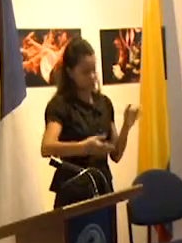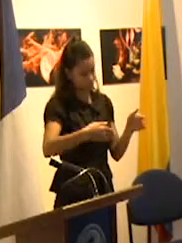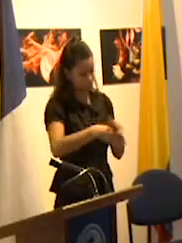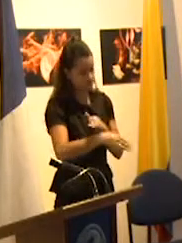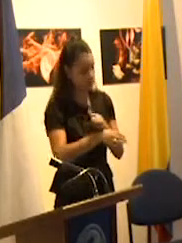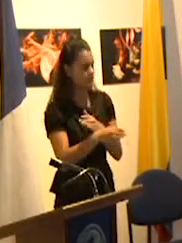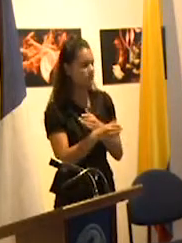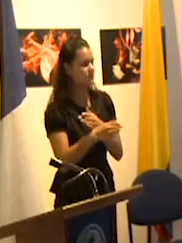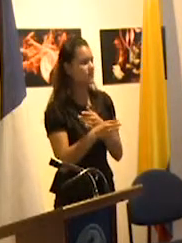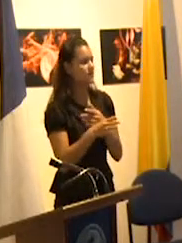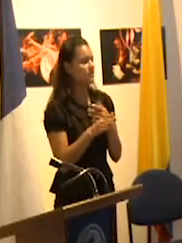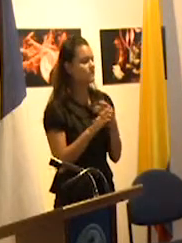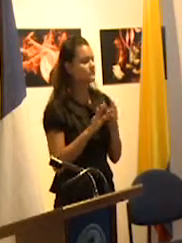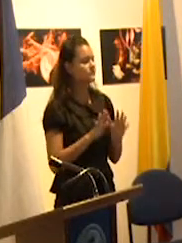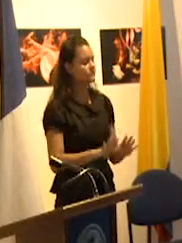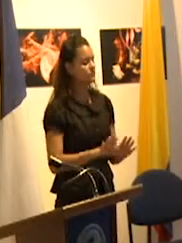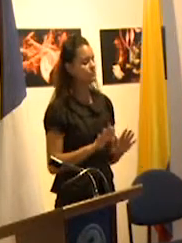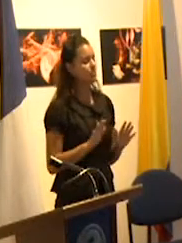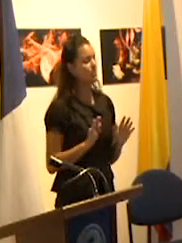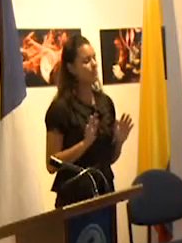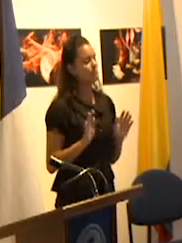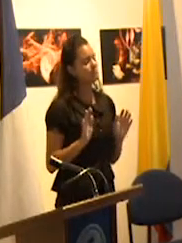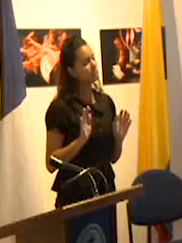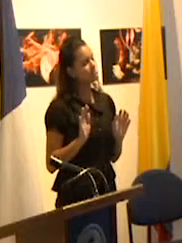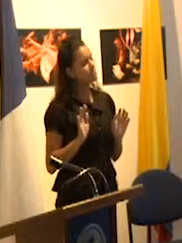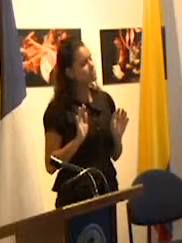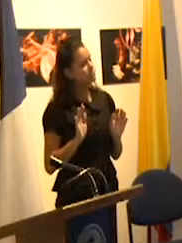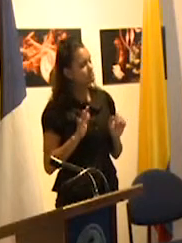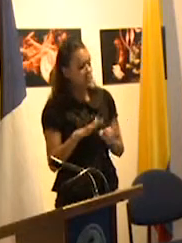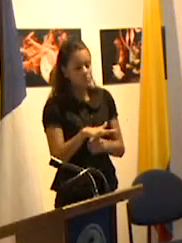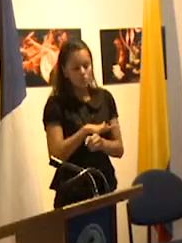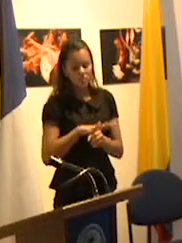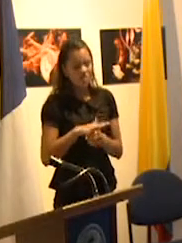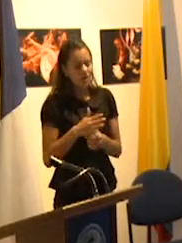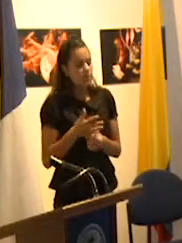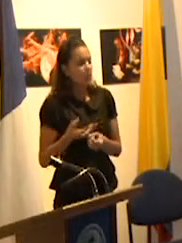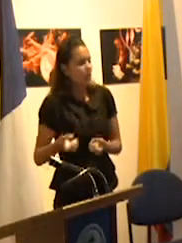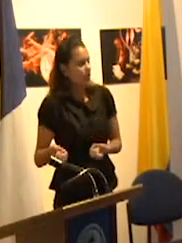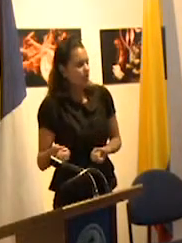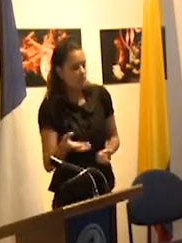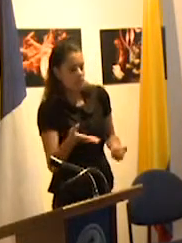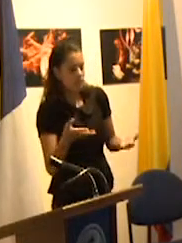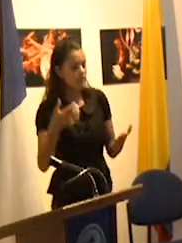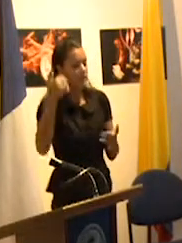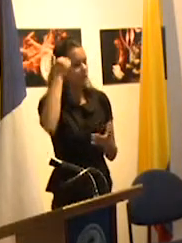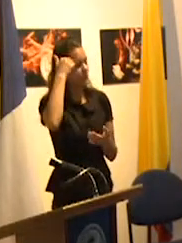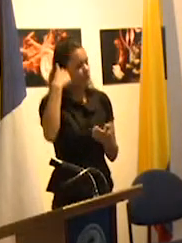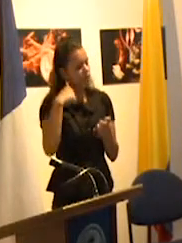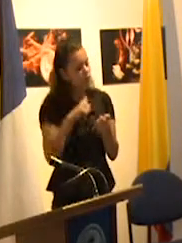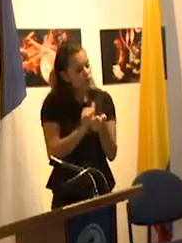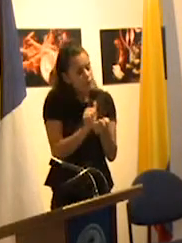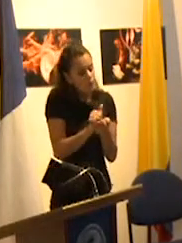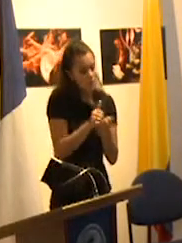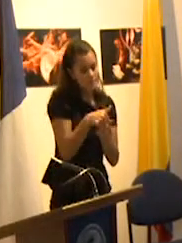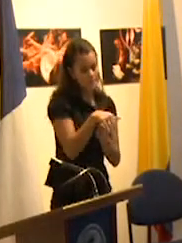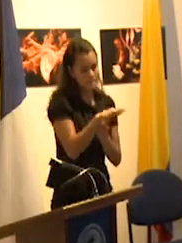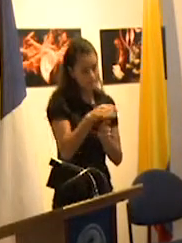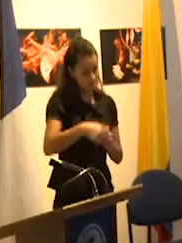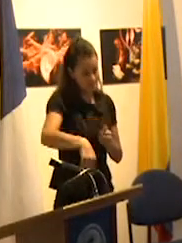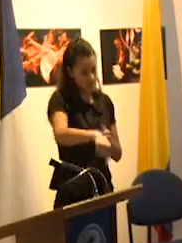con unas condiciones de posibilidad de acompañamiento de los docentes mucho más